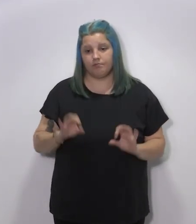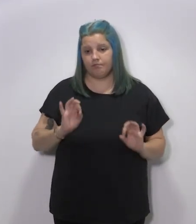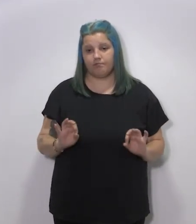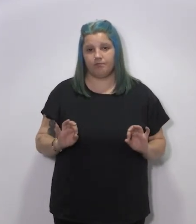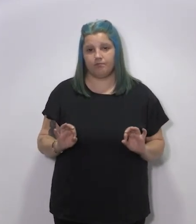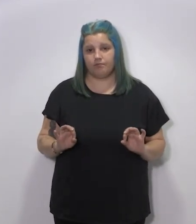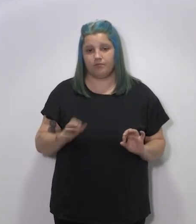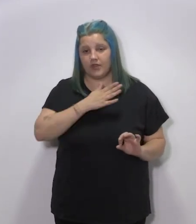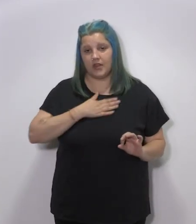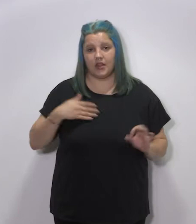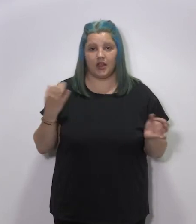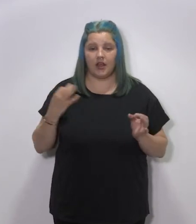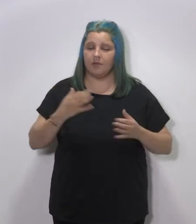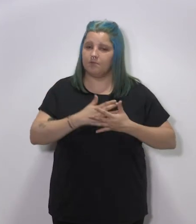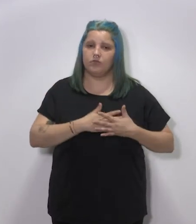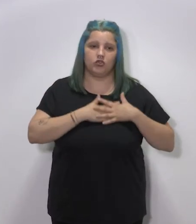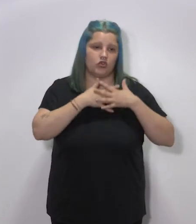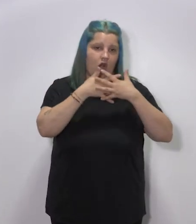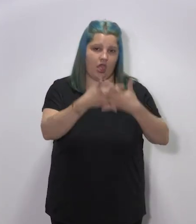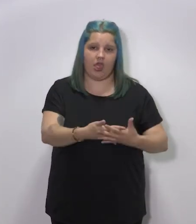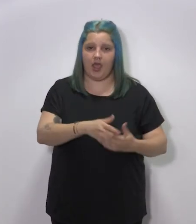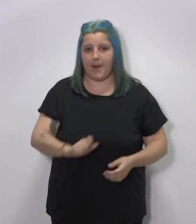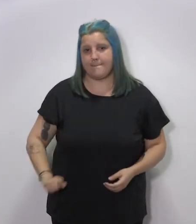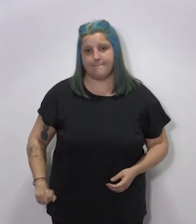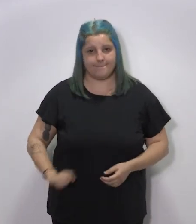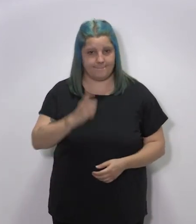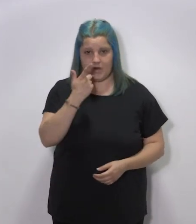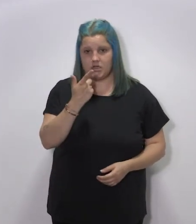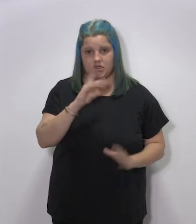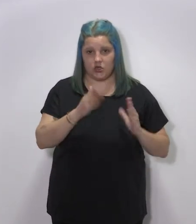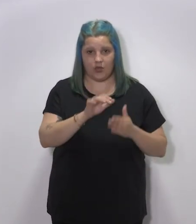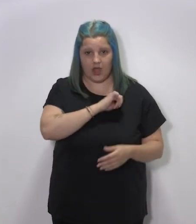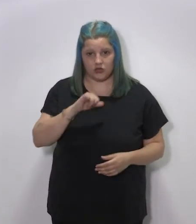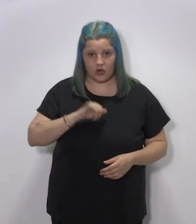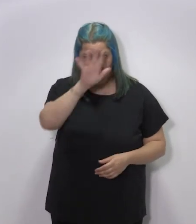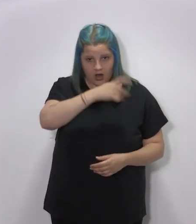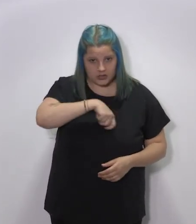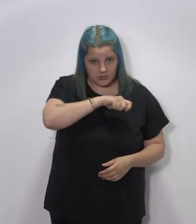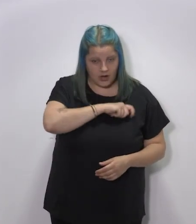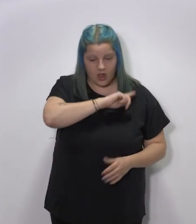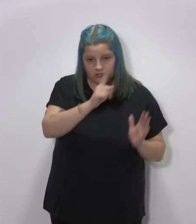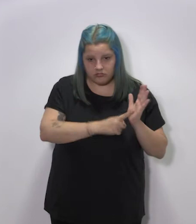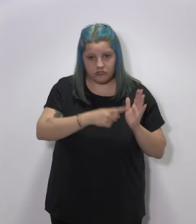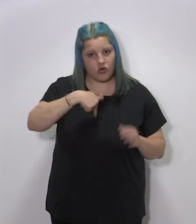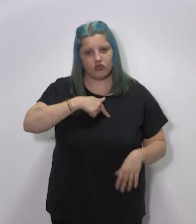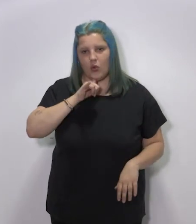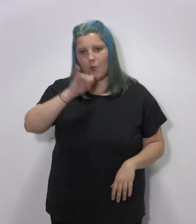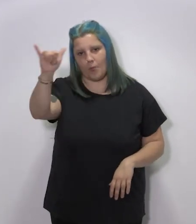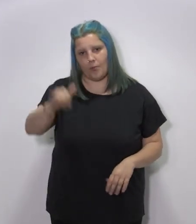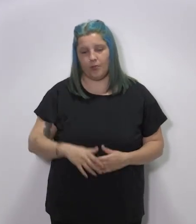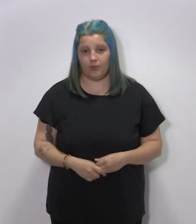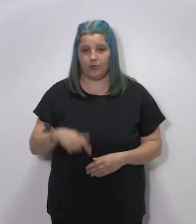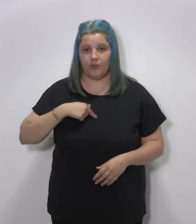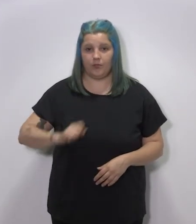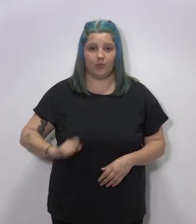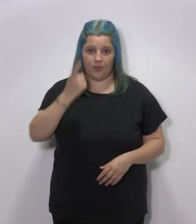realizar, en este caso, va a ser la manifestación de mayor solidaridad de todas las comunidades autónomas de todo el Estado. Por lo